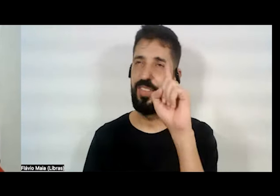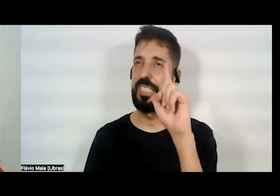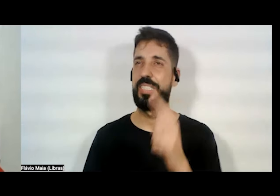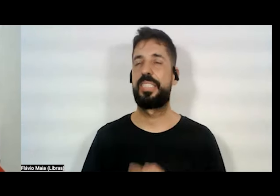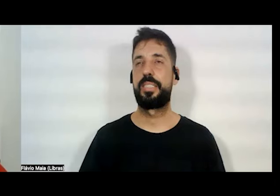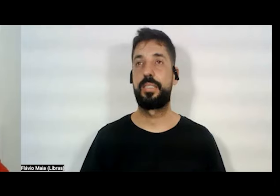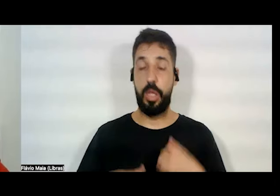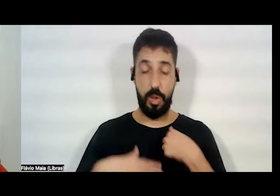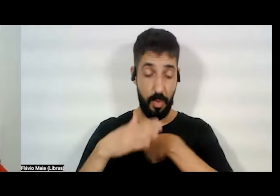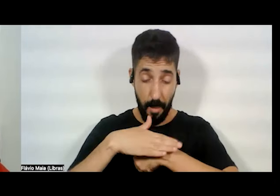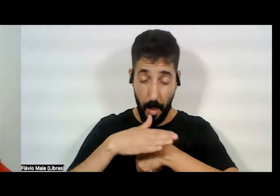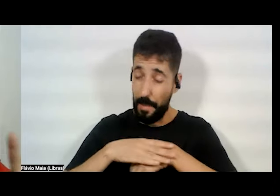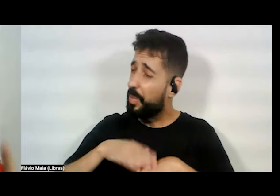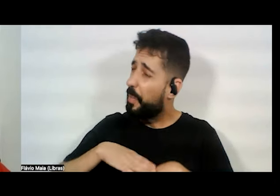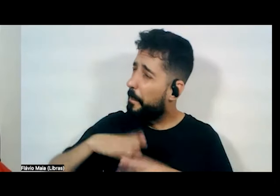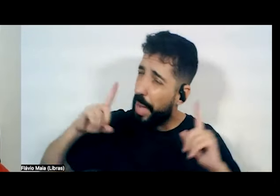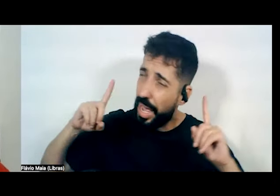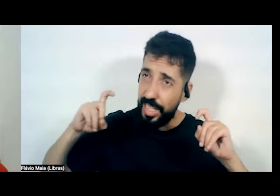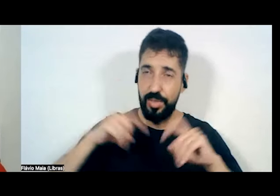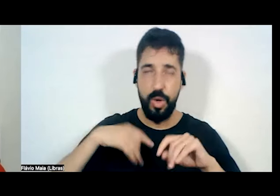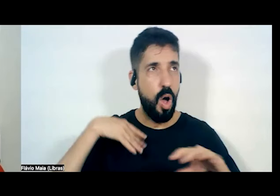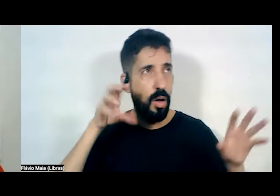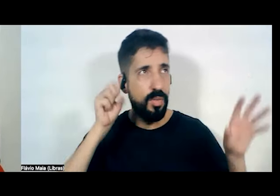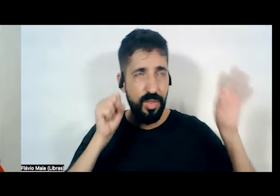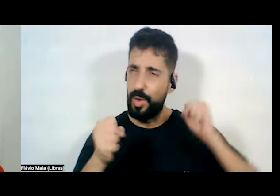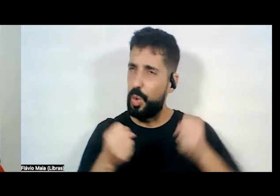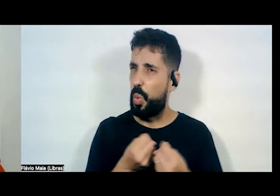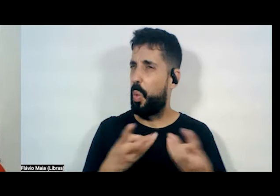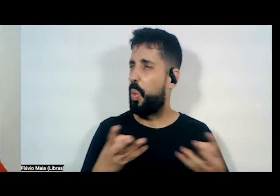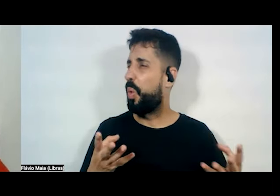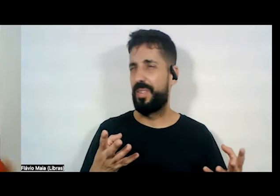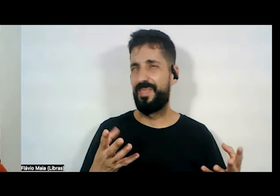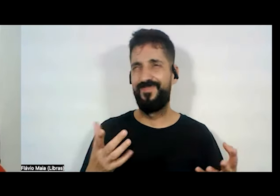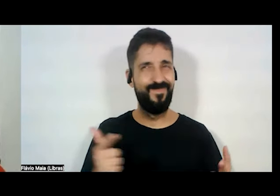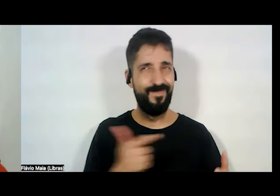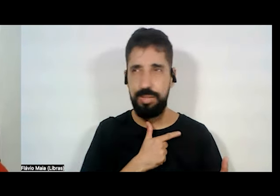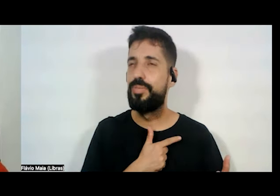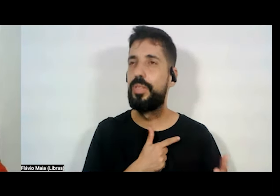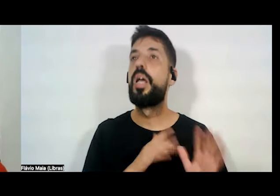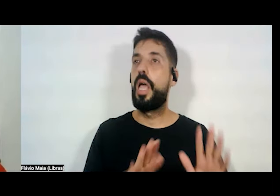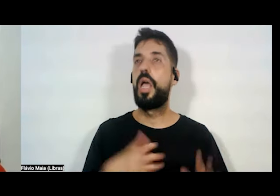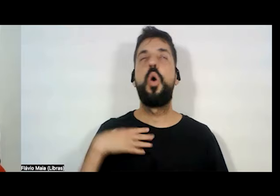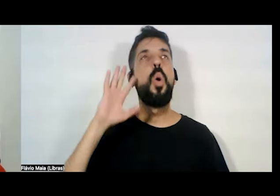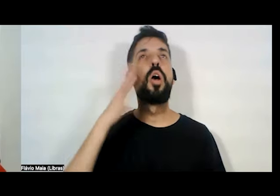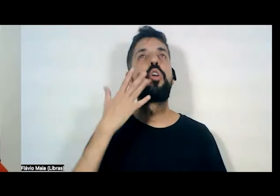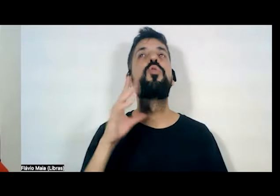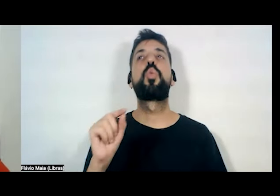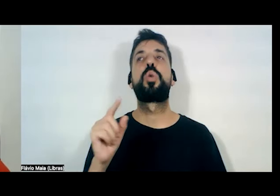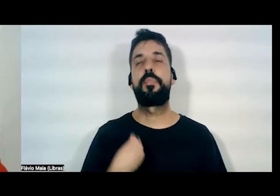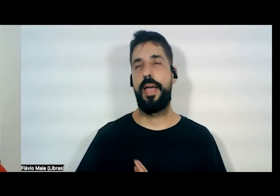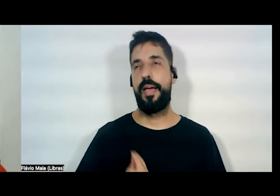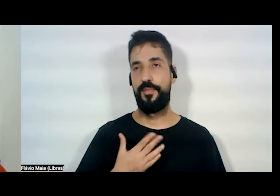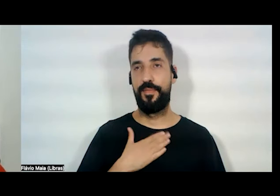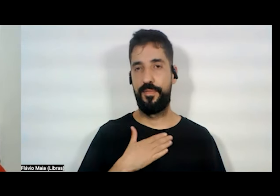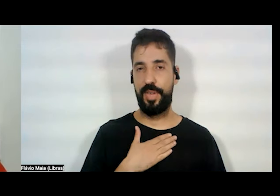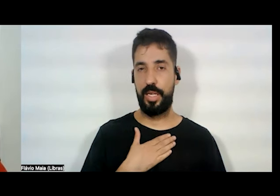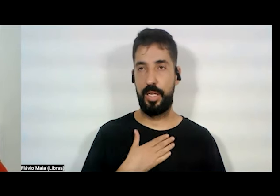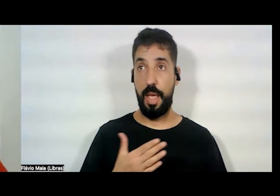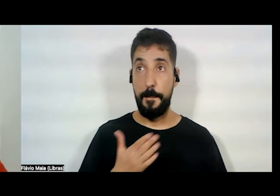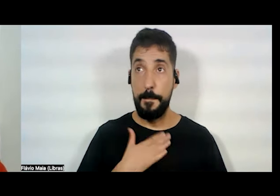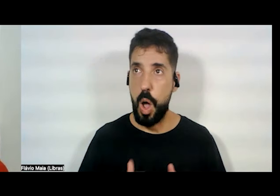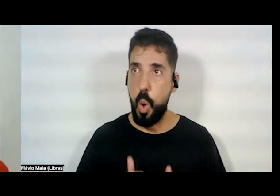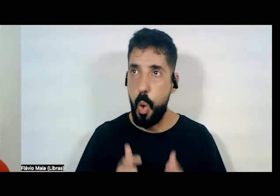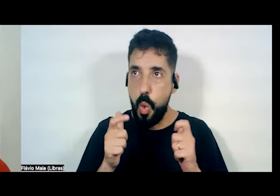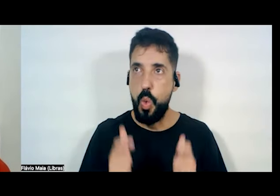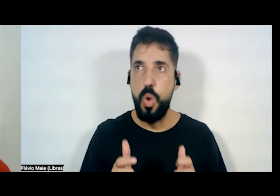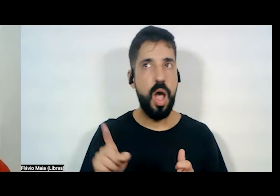difíceis em que eu ouvi coisas horríveis, eu decidi na minha vida que o meu lugar não